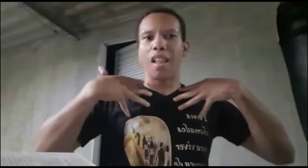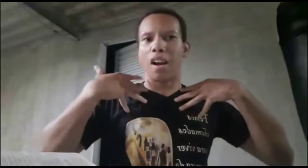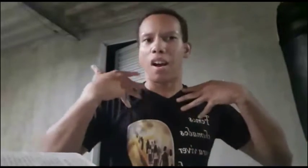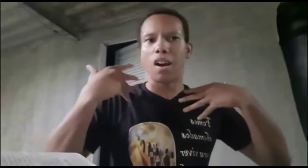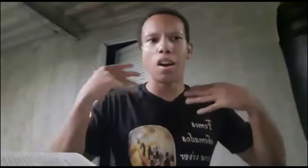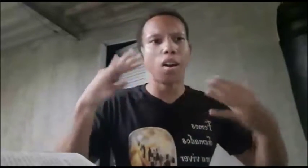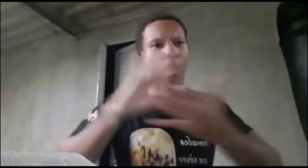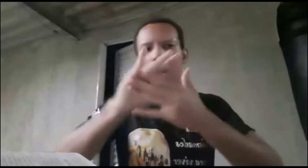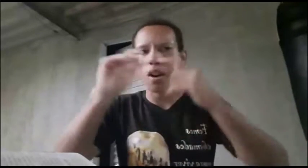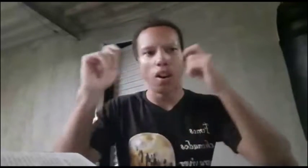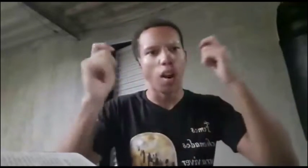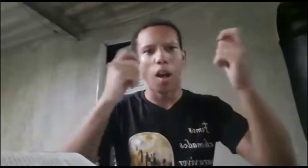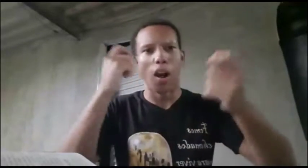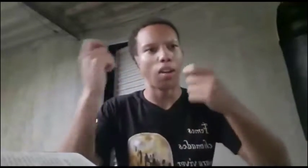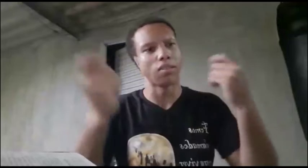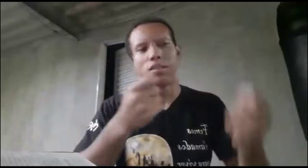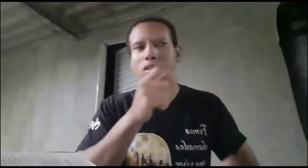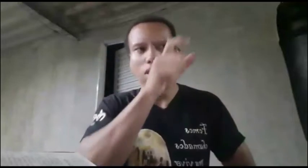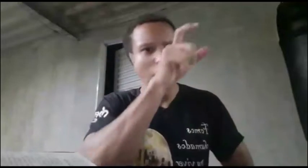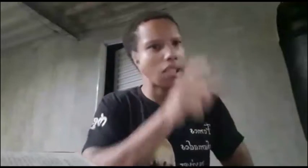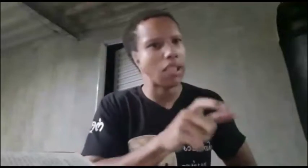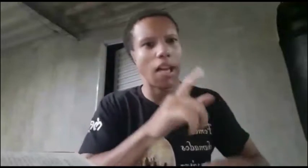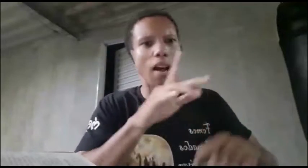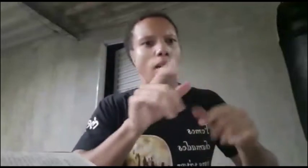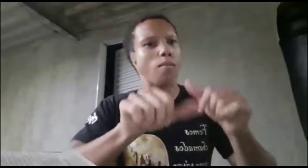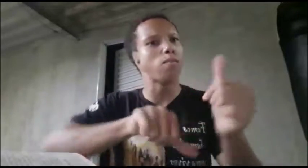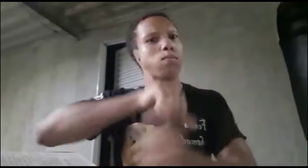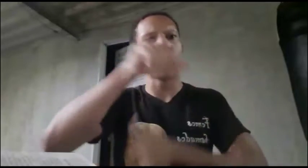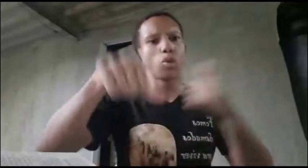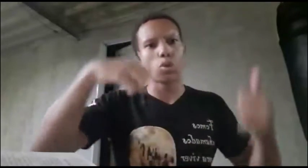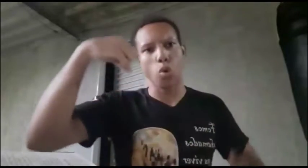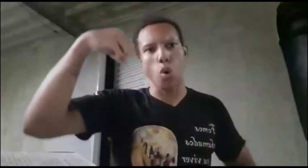Aleluia! O que antes era trevas, hoje é luz.